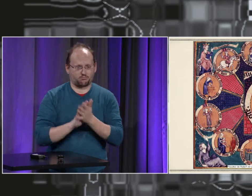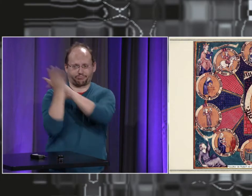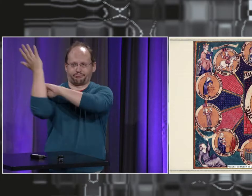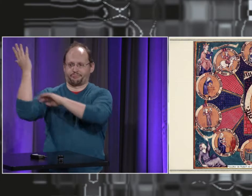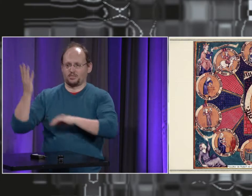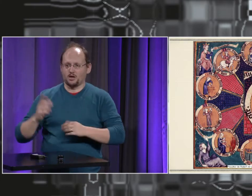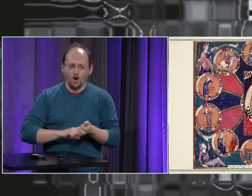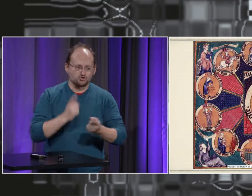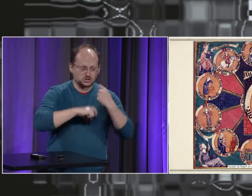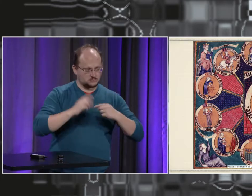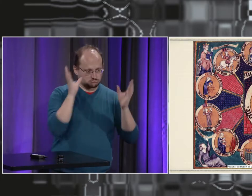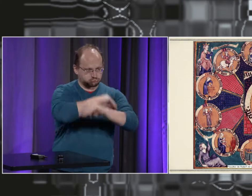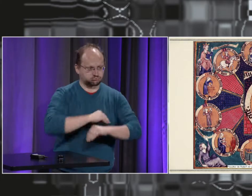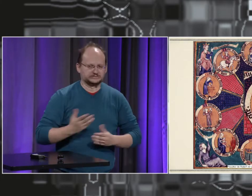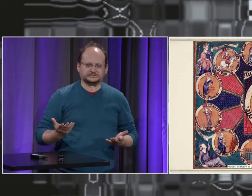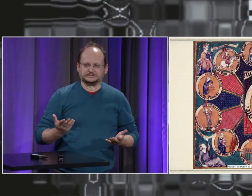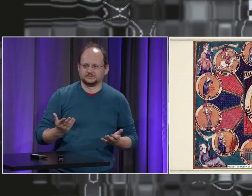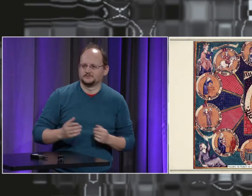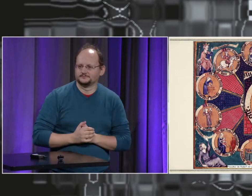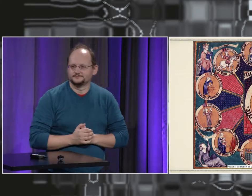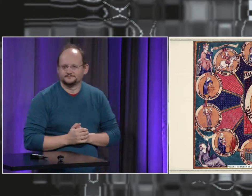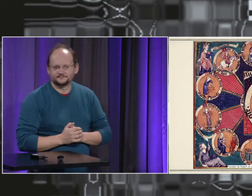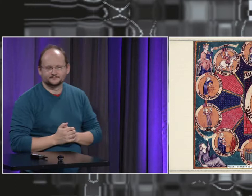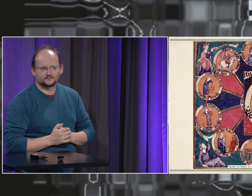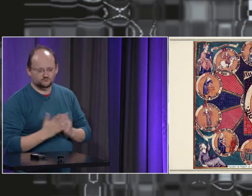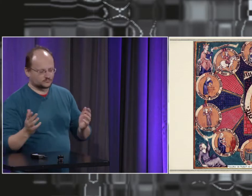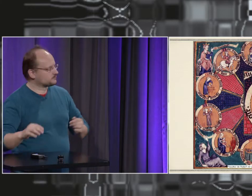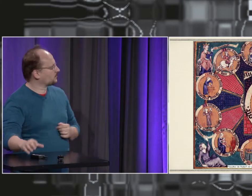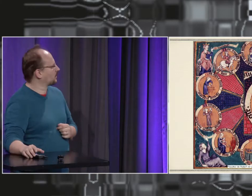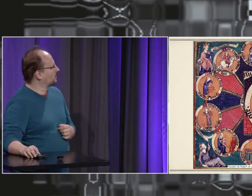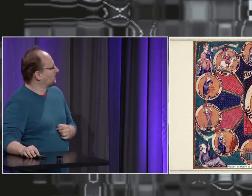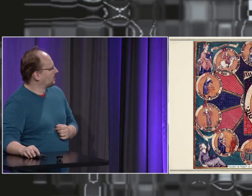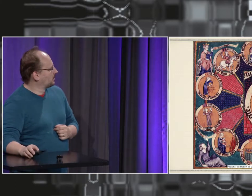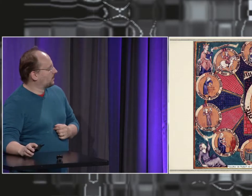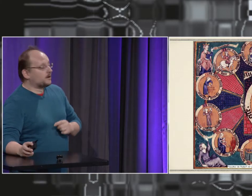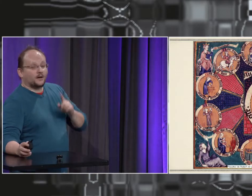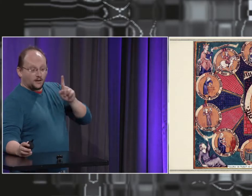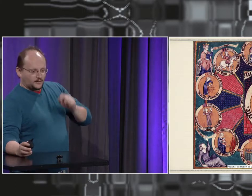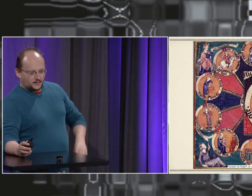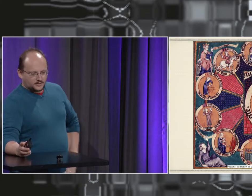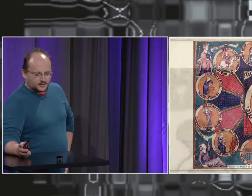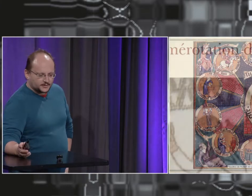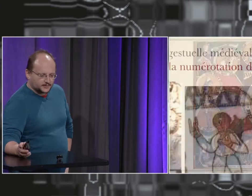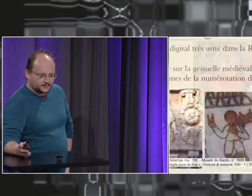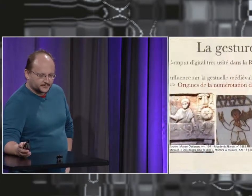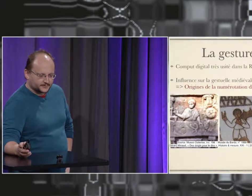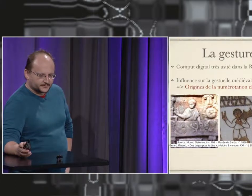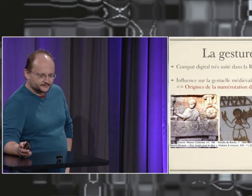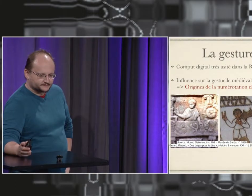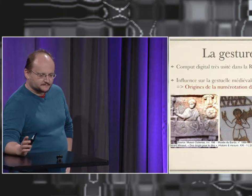des signes qui ont été transformés aussi par la suite et dont les traces moyenne-âgeuses ont